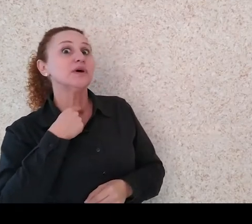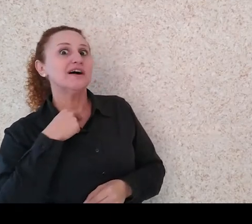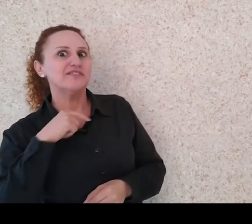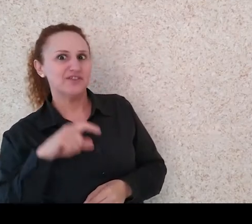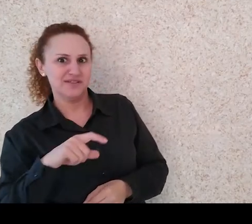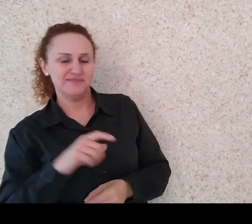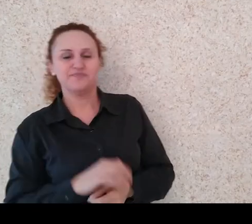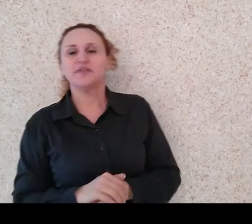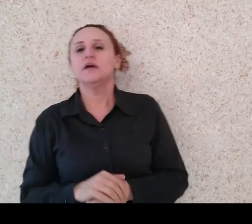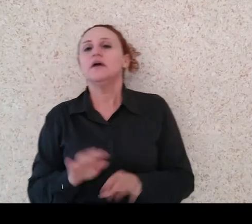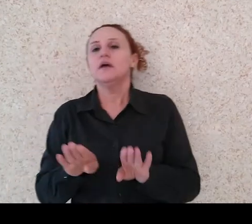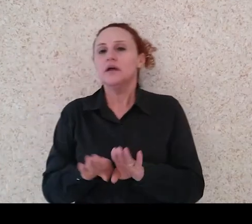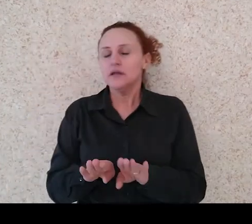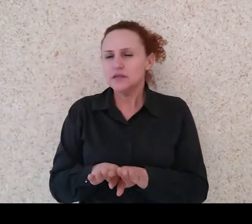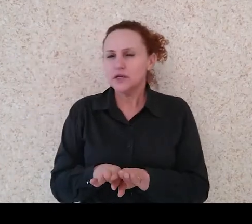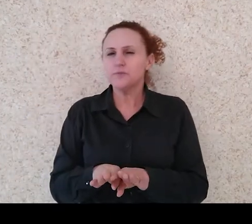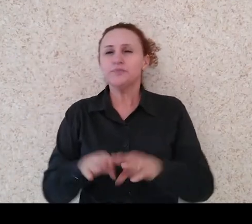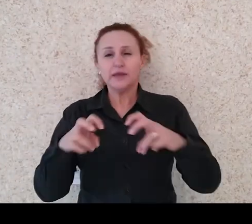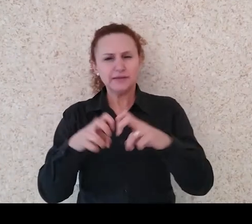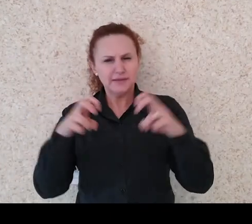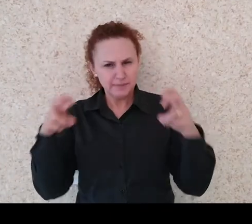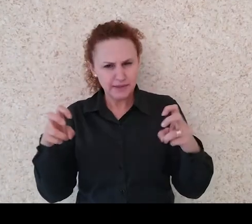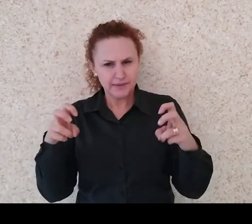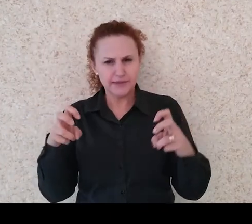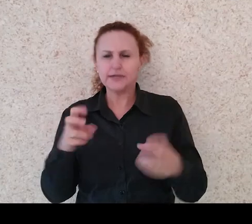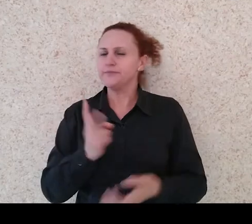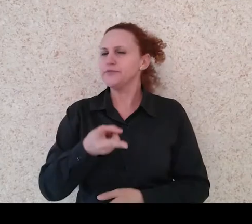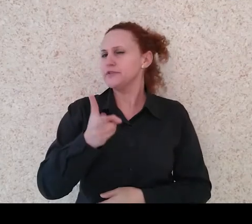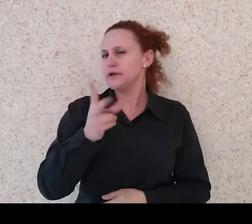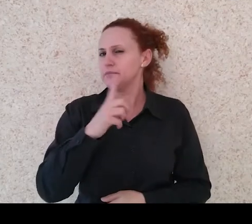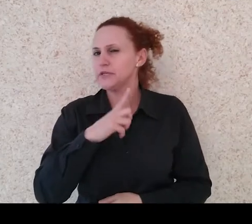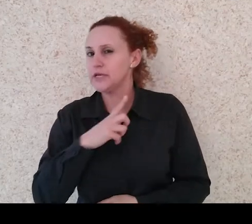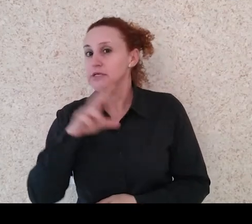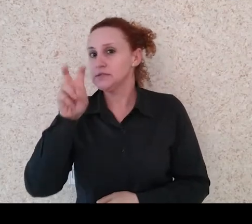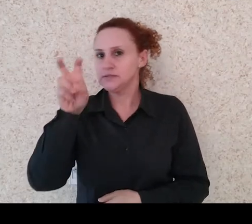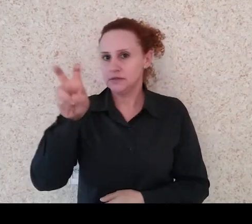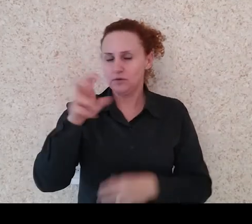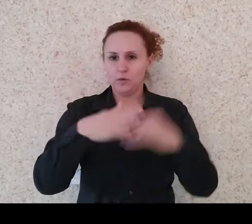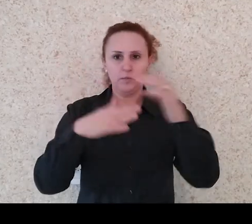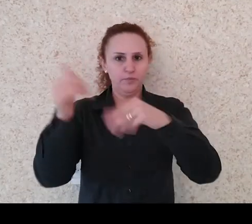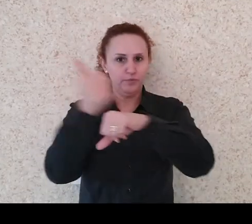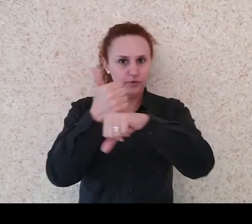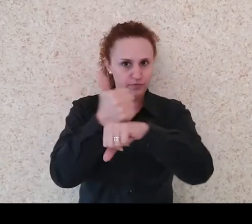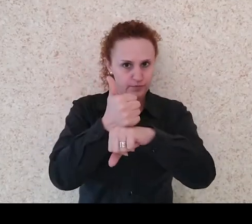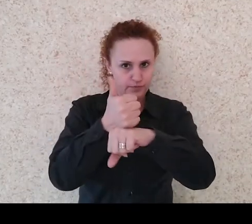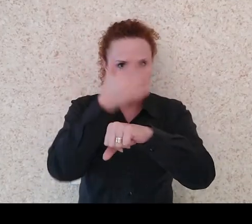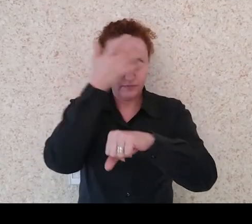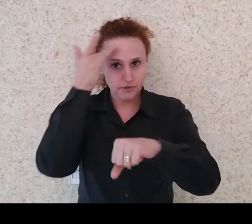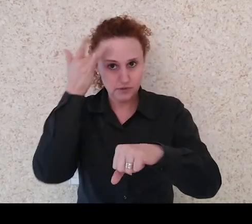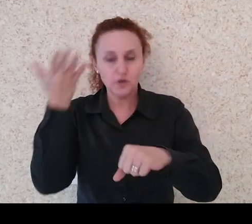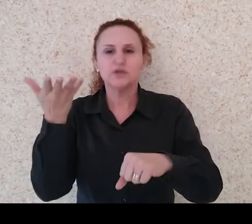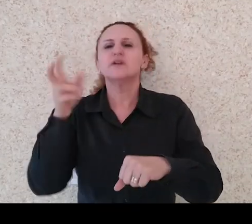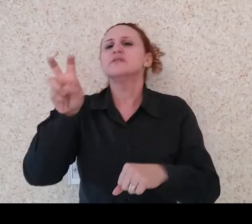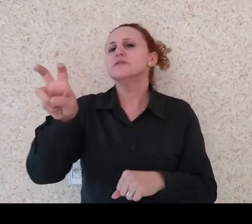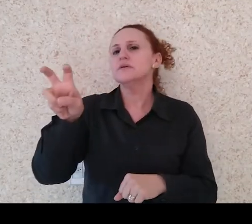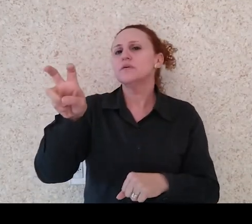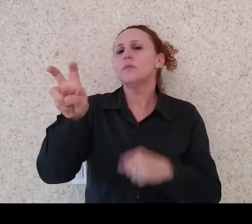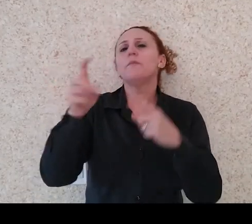banca é composta, geralmente, por cinco profissionais. Por que o número ímpar? Porque, para que